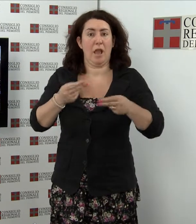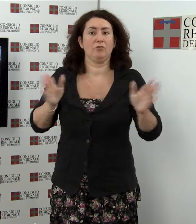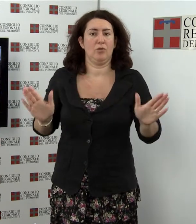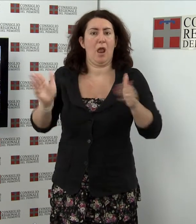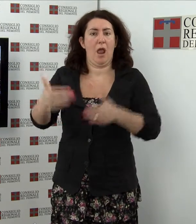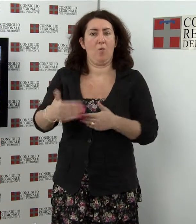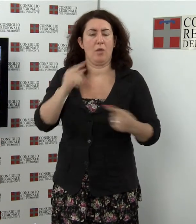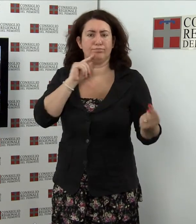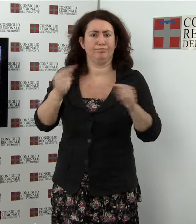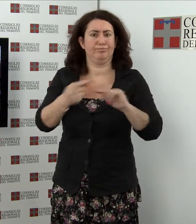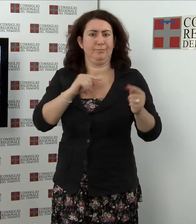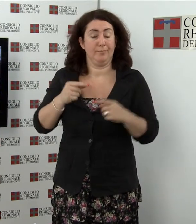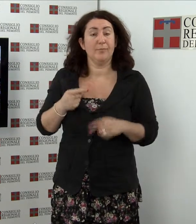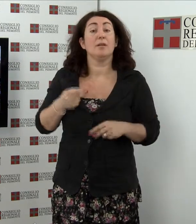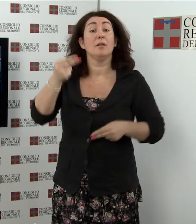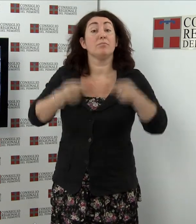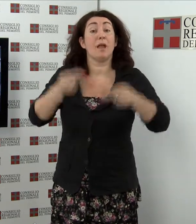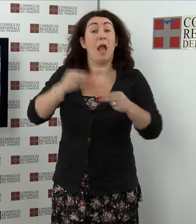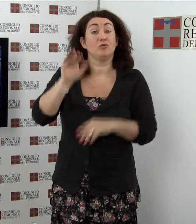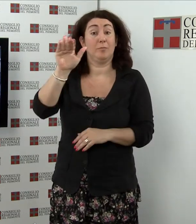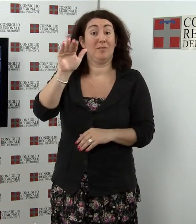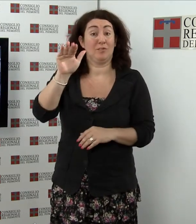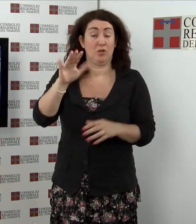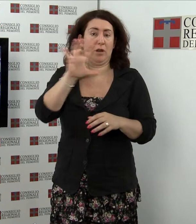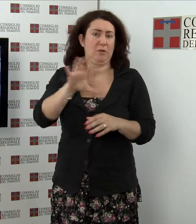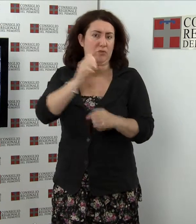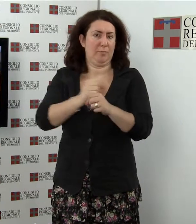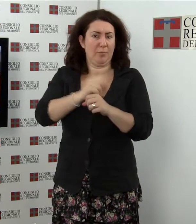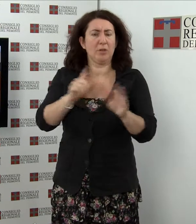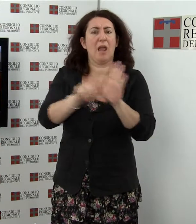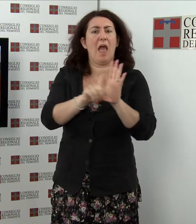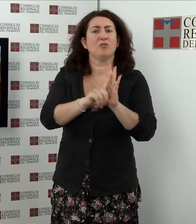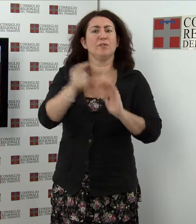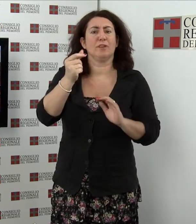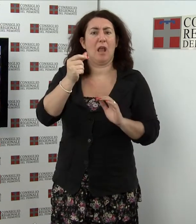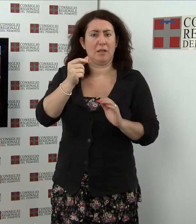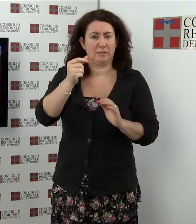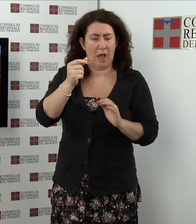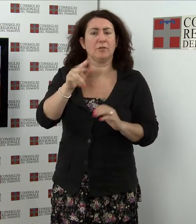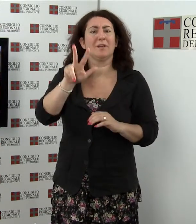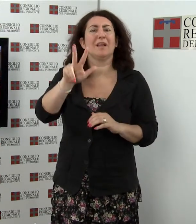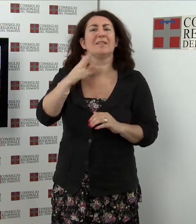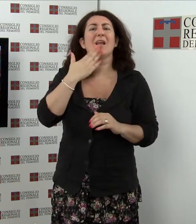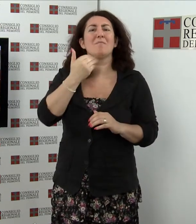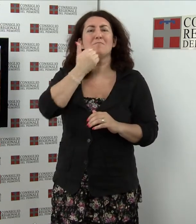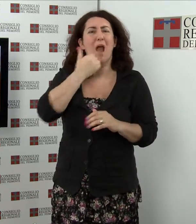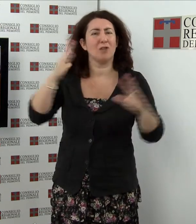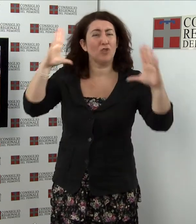Il bilancio di previsione della Regione Piemonte e la legge finanziaria sono stati approvati in aula con i soli voti della maggioranza nella seduta